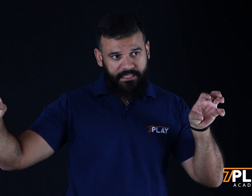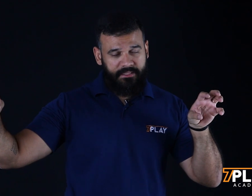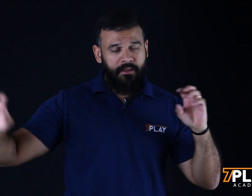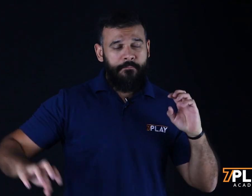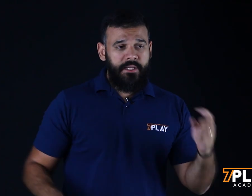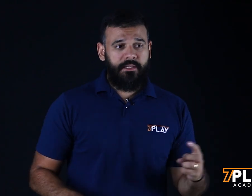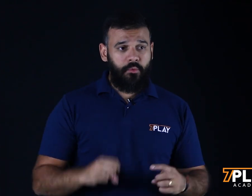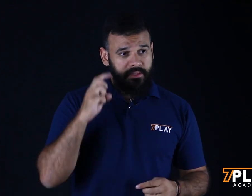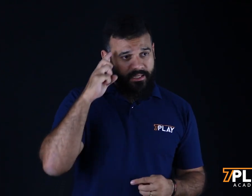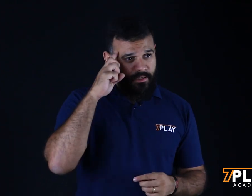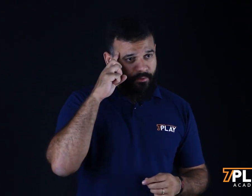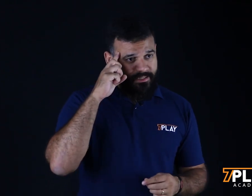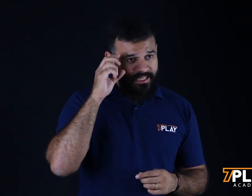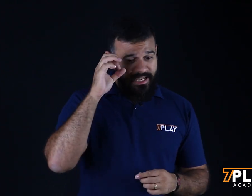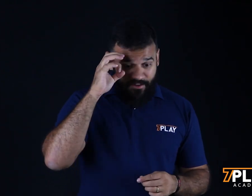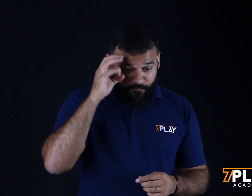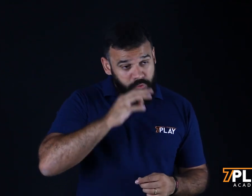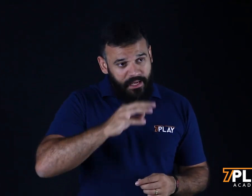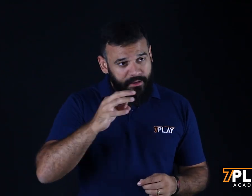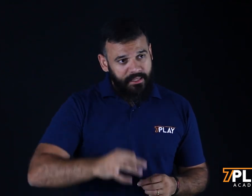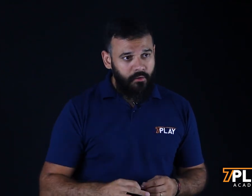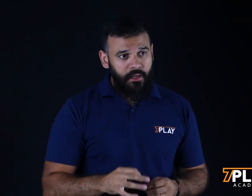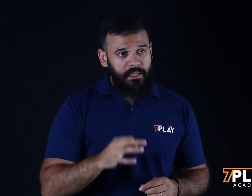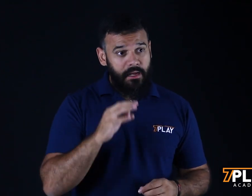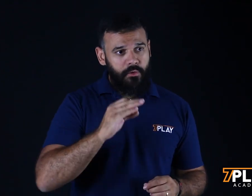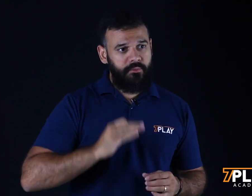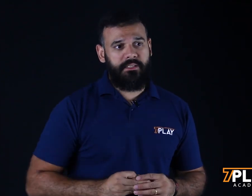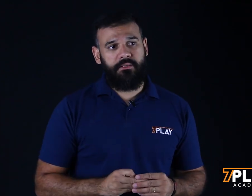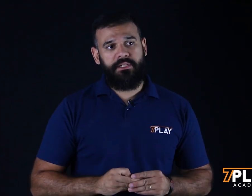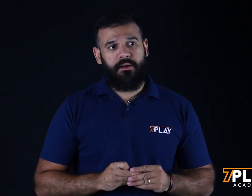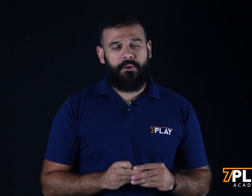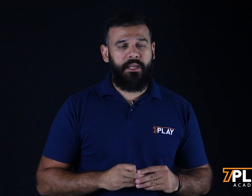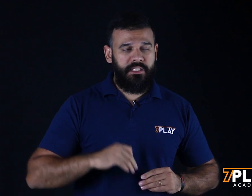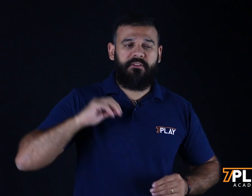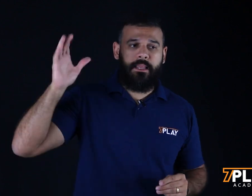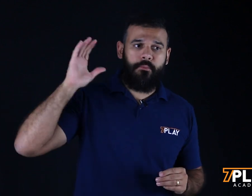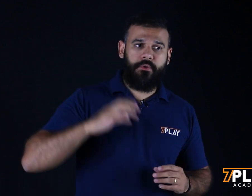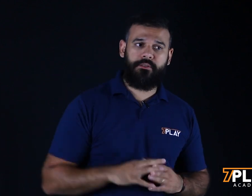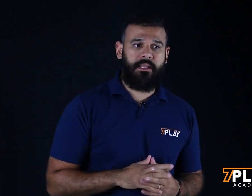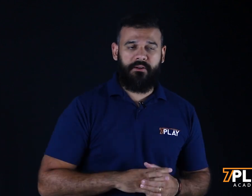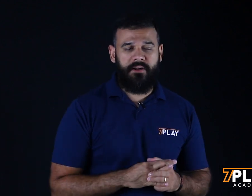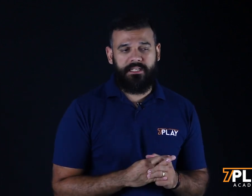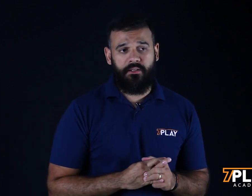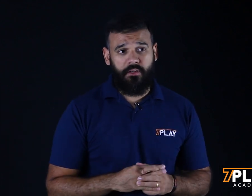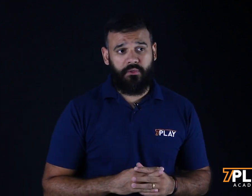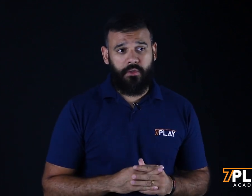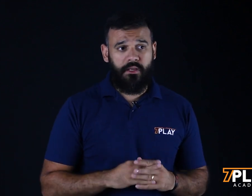a gente. E segundo, tenha sempre em mente que ele é fundamental na otimização de campanha. A gente vai falar um pouco disso lá para frente aqui no nosso curso.